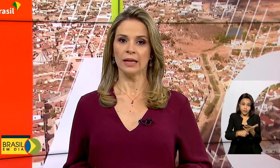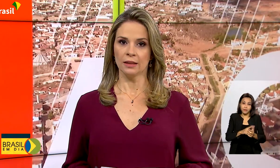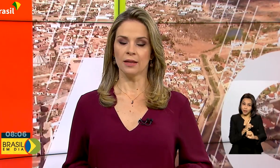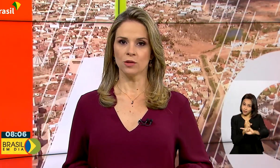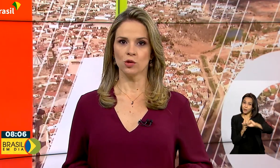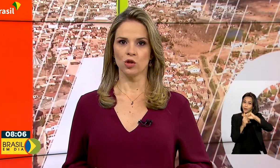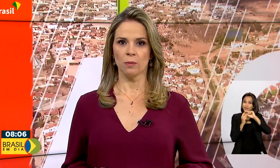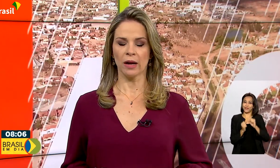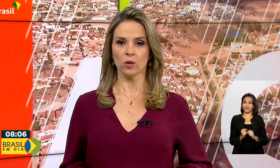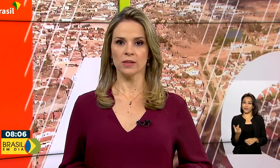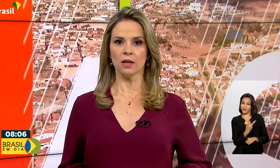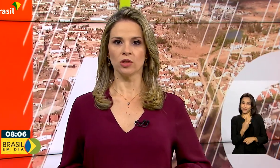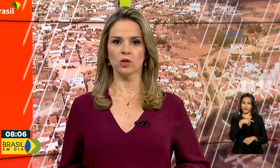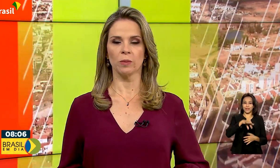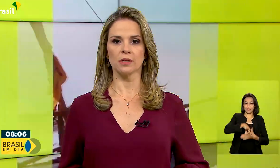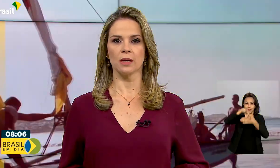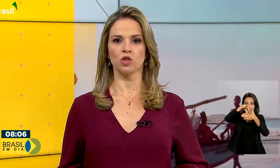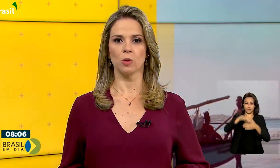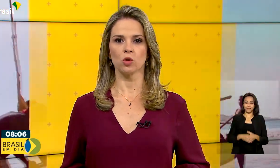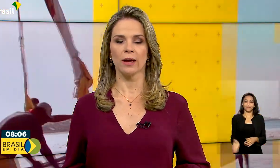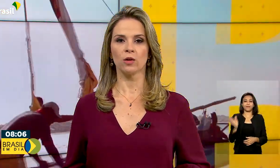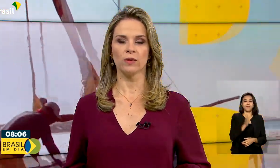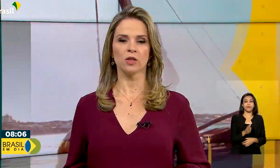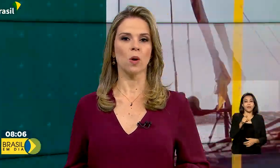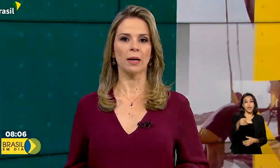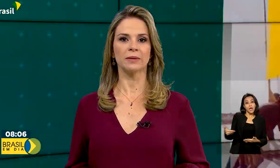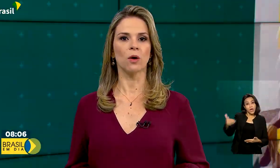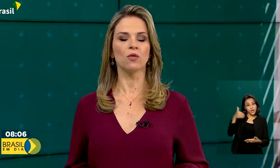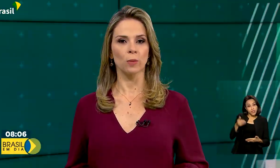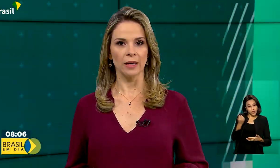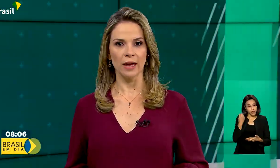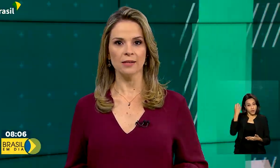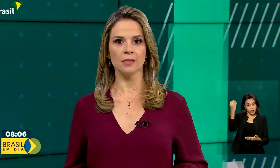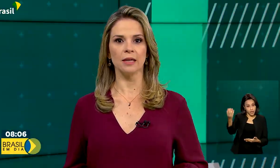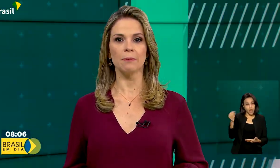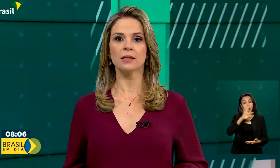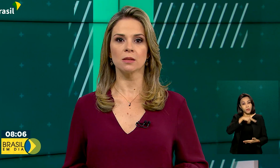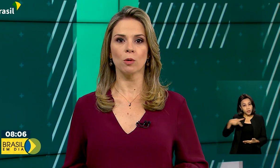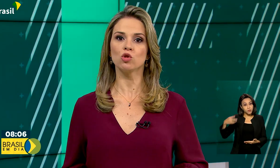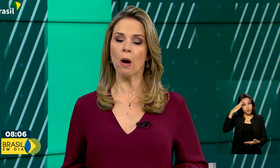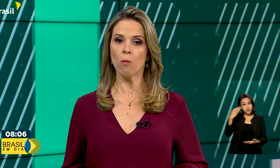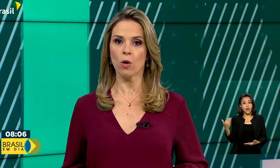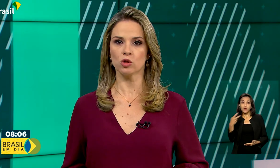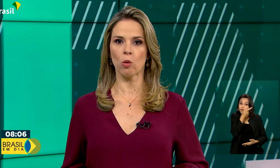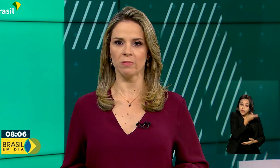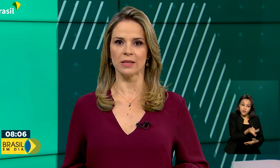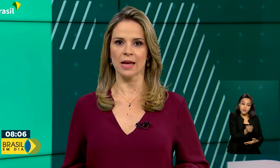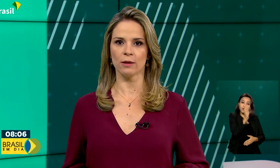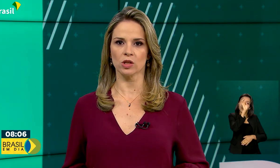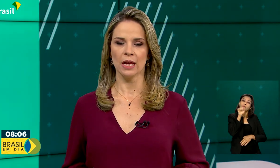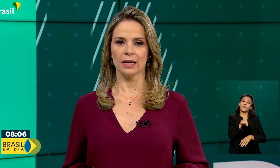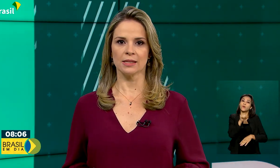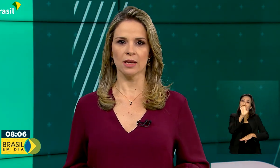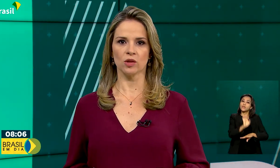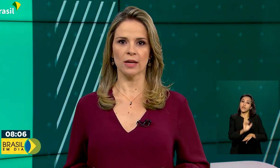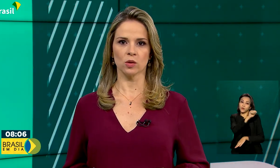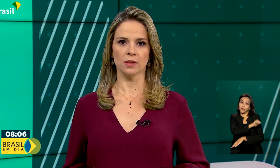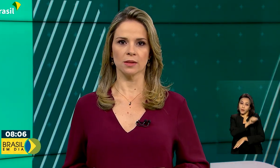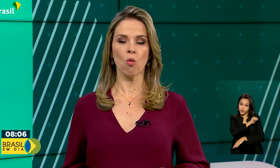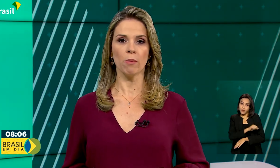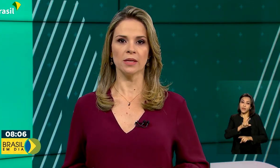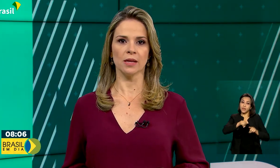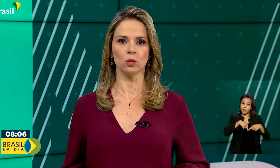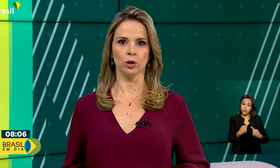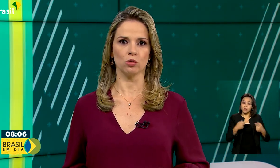E antes de ir para Los Angeles, o presidente Bolsonaro visitou a capital fluminense e participou de um almoço com empresários na sede da